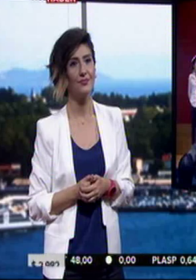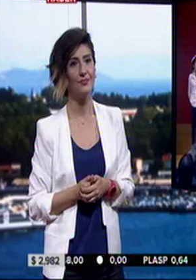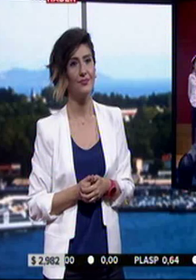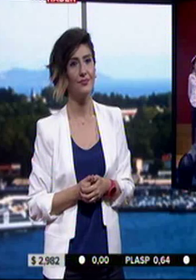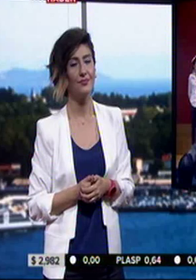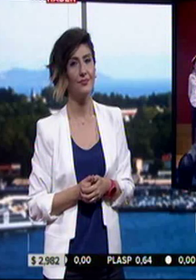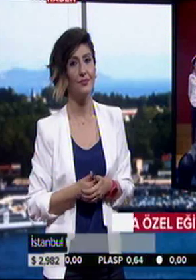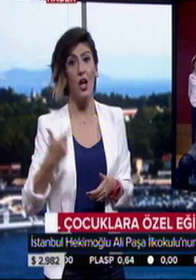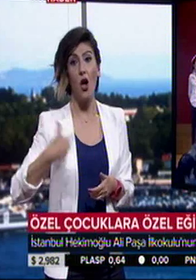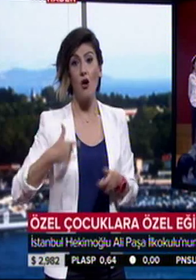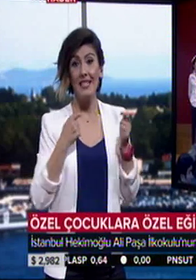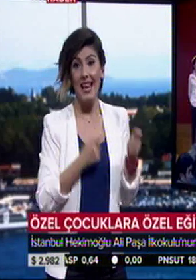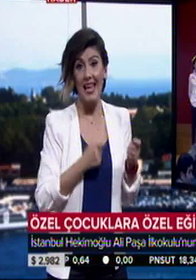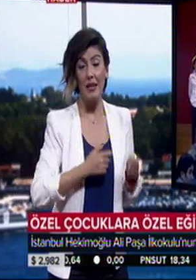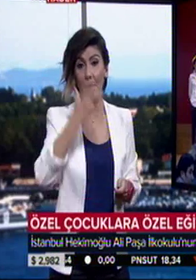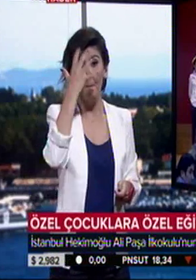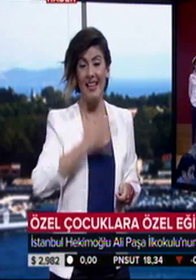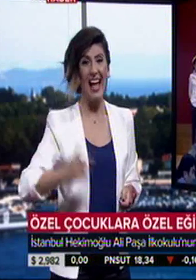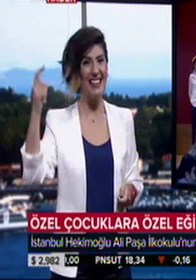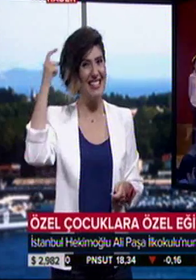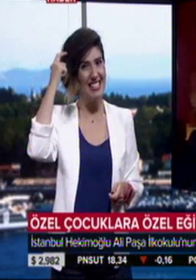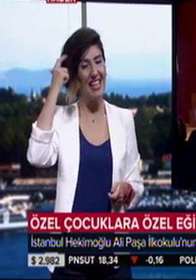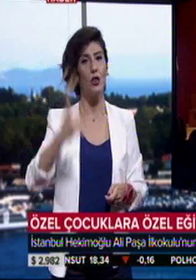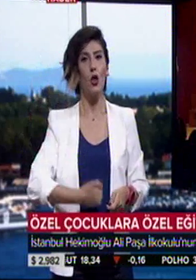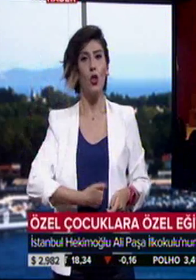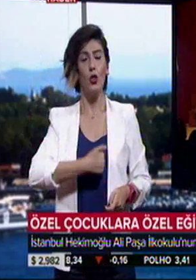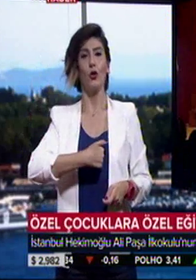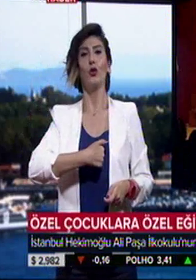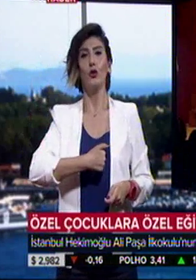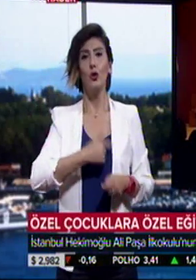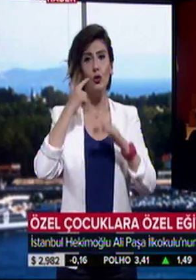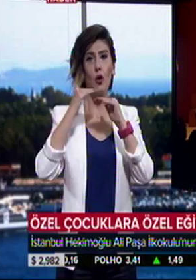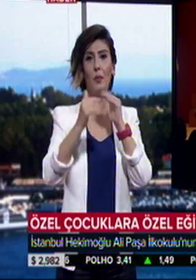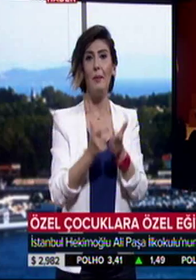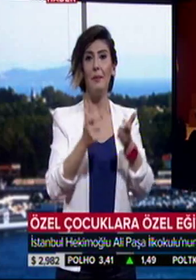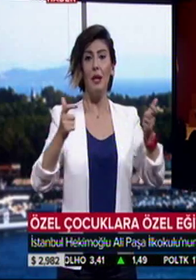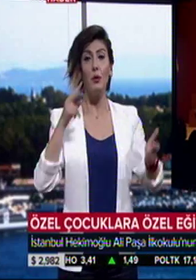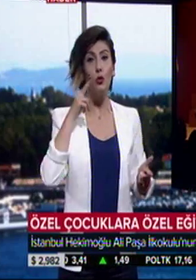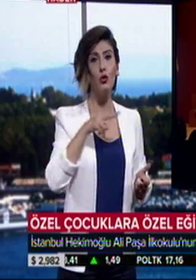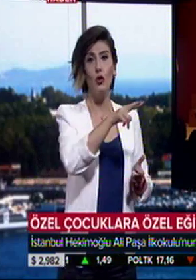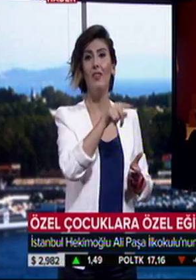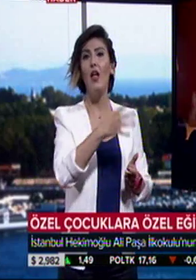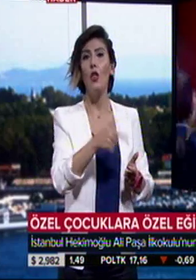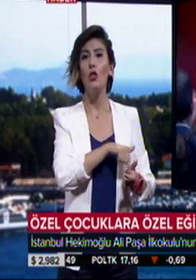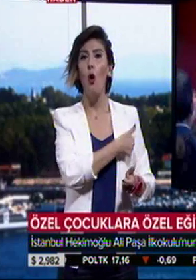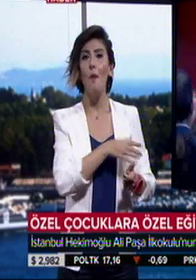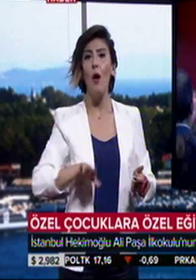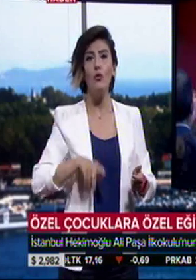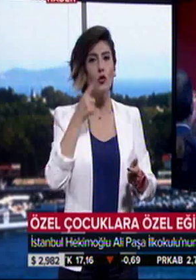Özel eğitim, beden, zihin, duygu ve toplumsal gelişim yönünden normal öğrencilere yönelik ayrılıklar gösteren çocuklarla birlikte